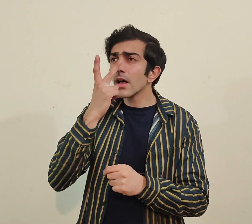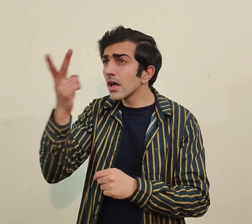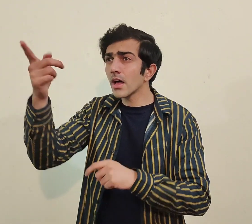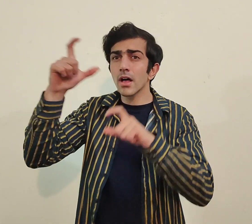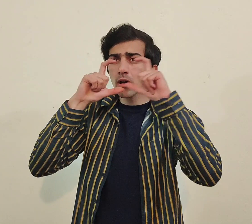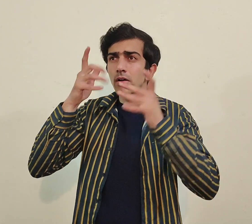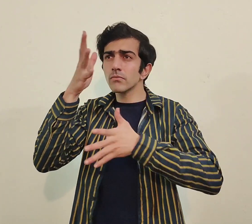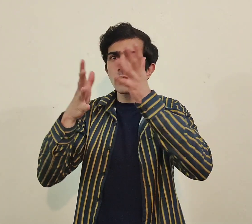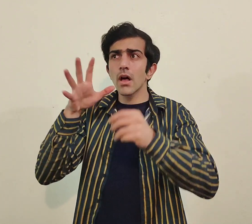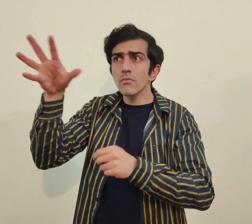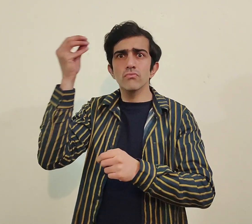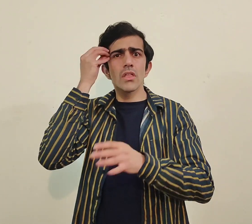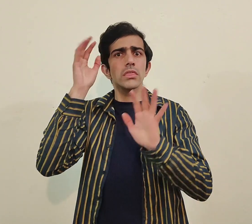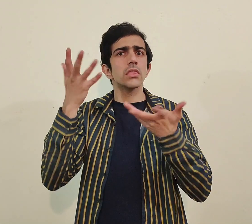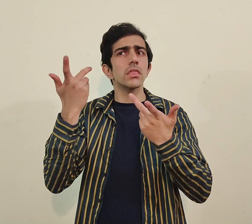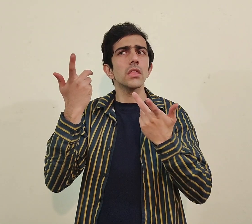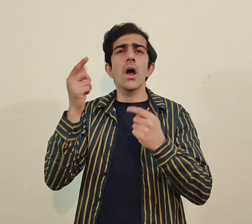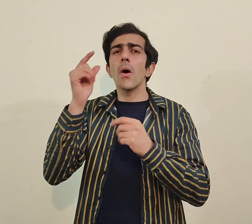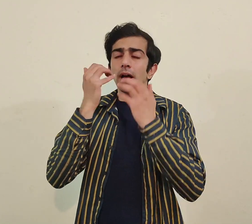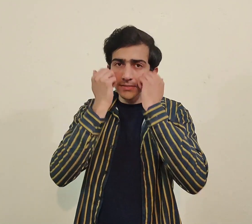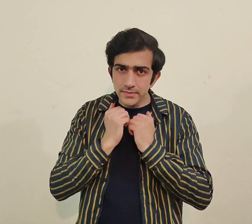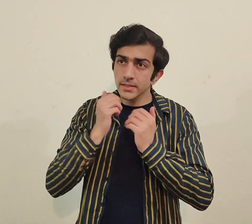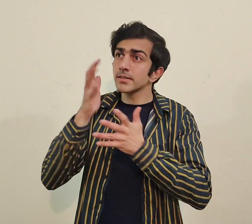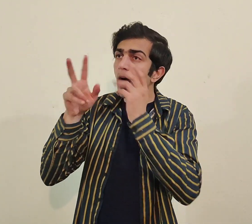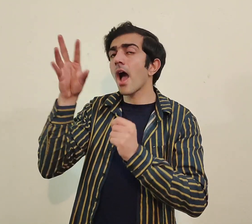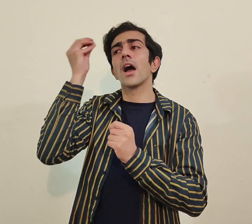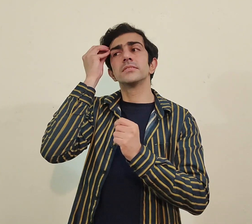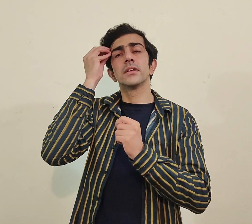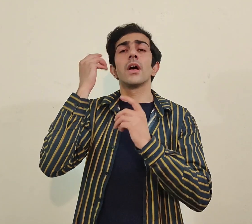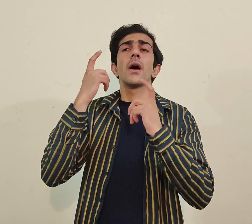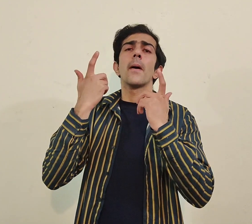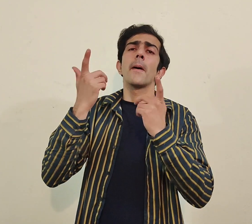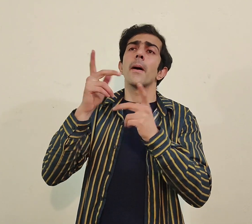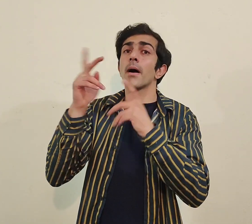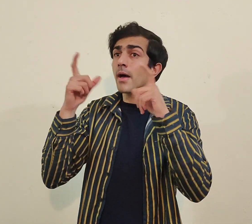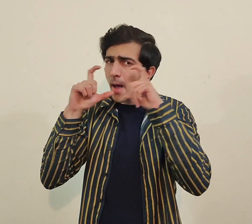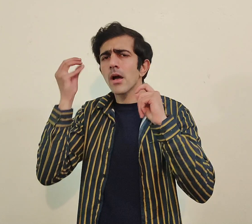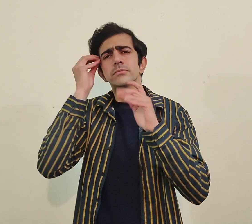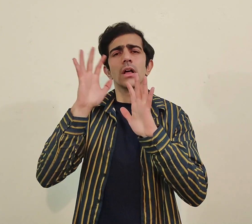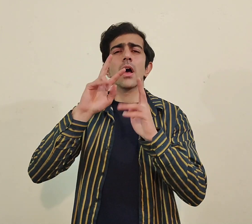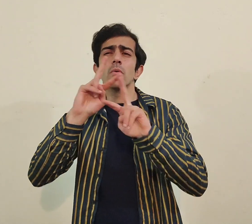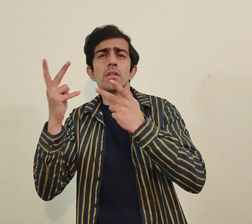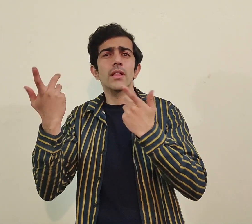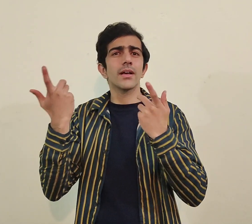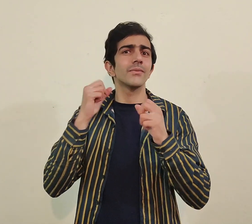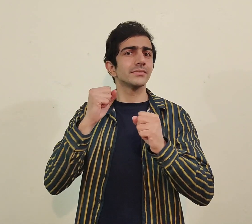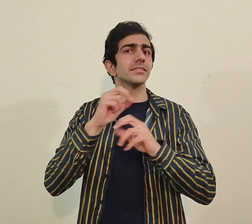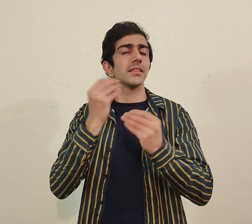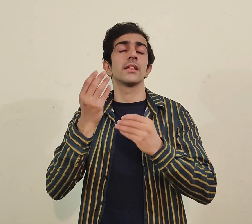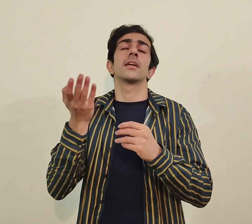یا کچھ deaf لوگوں کی آئی سائٹ بھی ہوتی ہے اور اگر اگلے نے cover کیا ہو تو پروپر ان کو communication میں سمجھ نہیں آتی اس